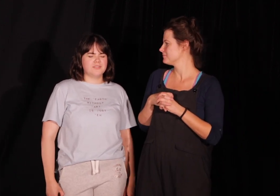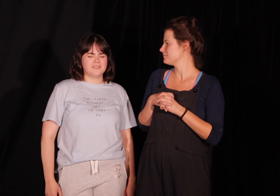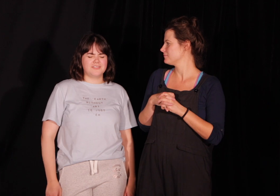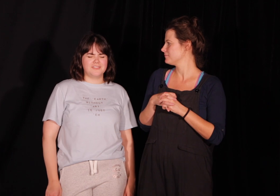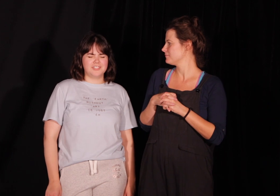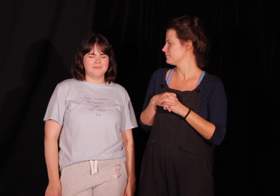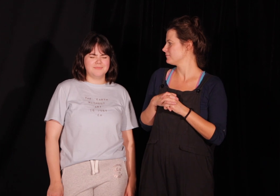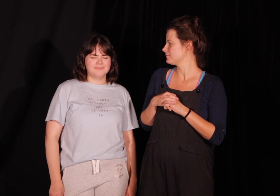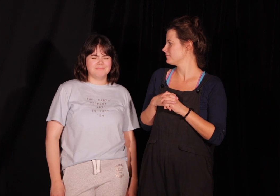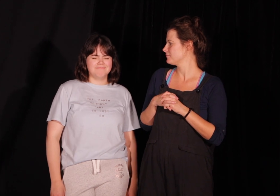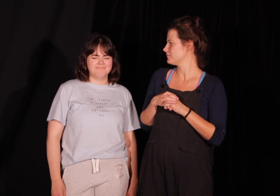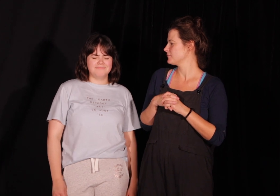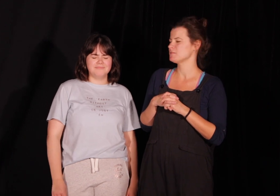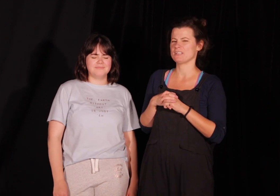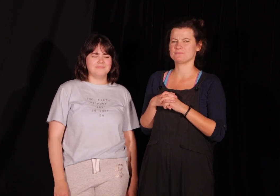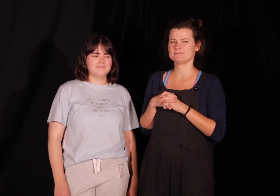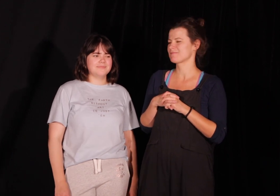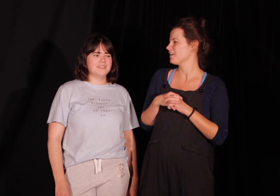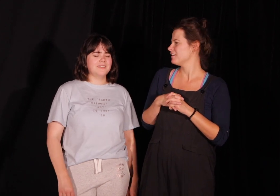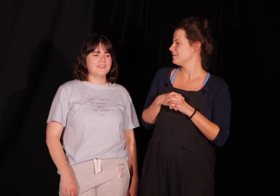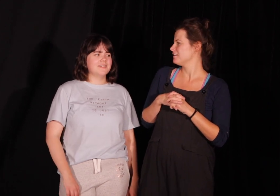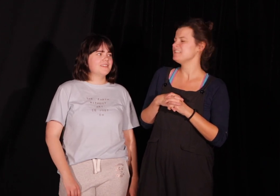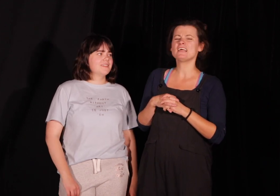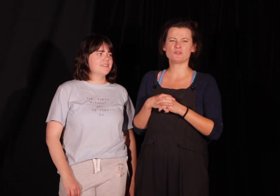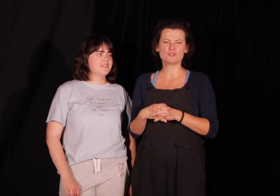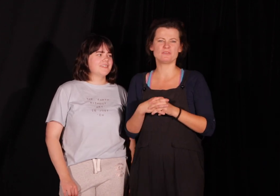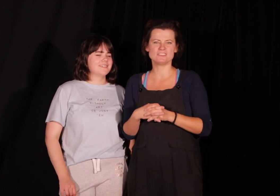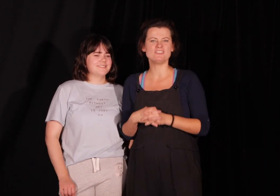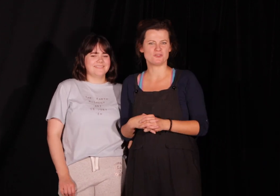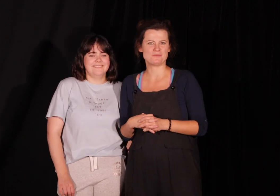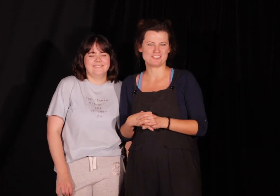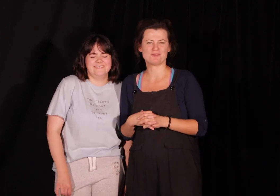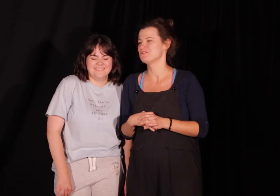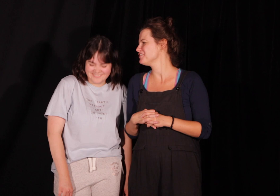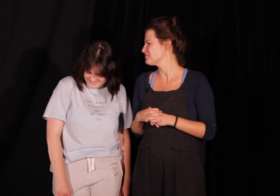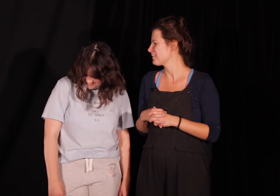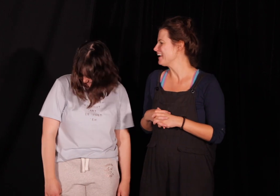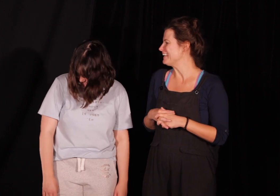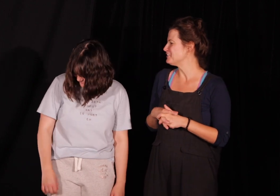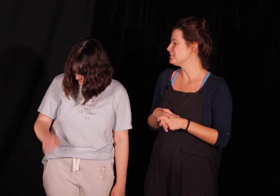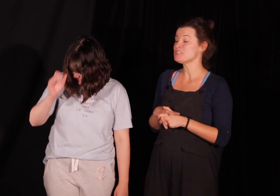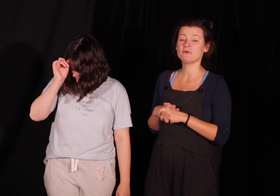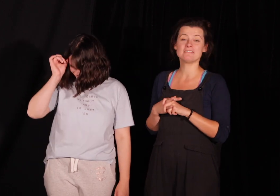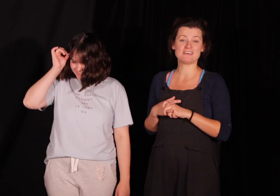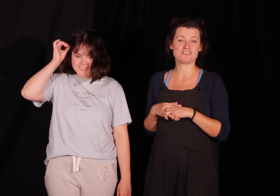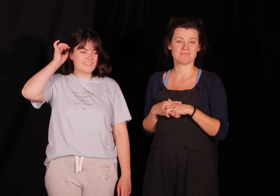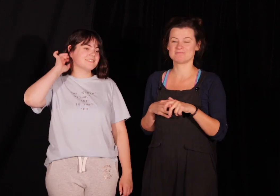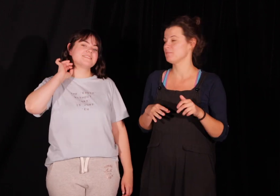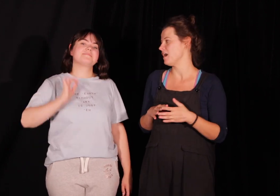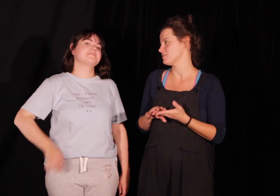tak strasznie ciem. Ciem. Nie na to odpowiedź liczyłam, szczerze mówiąc. Ja się boję węży. Bardzo.